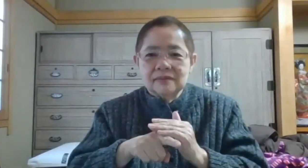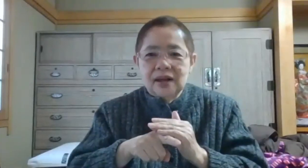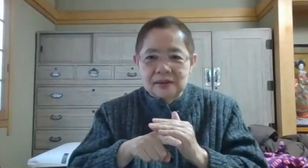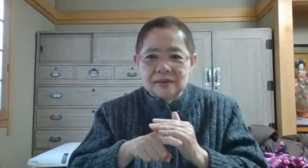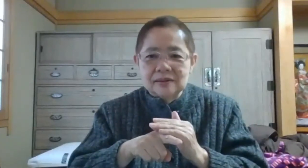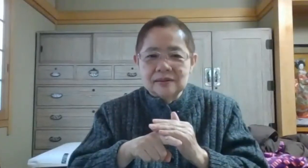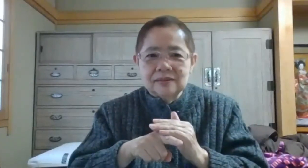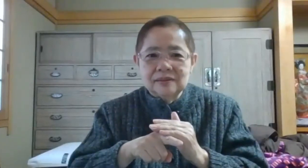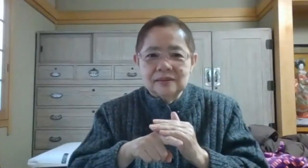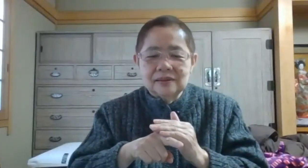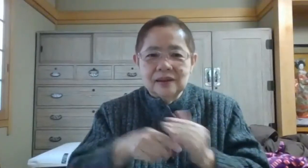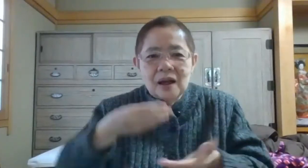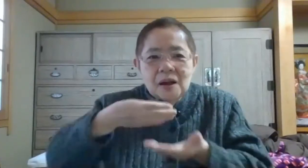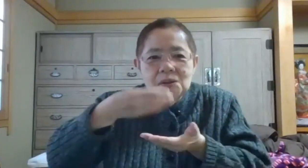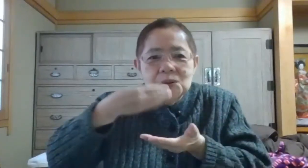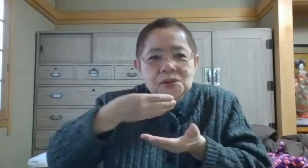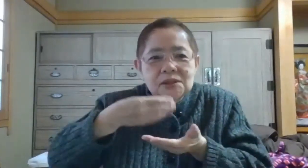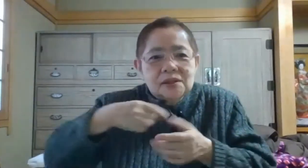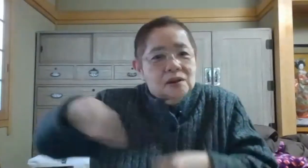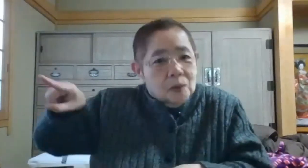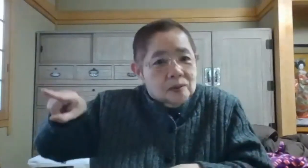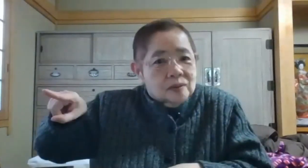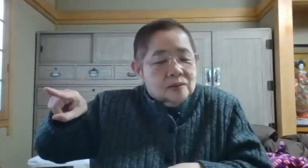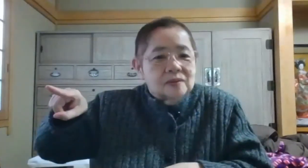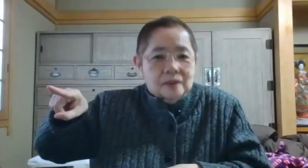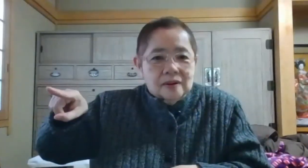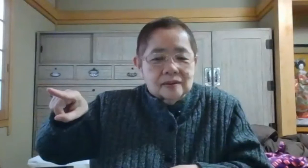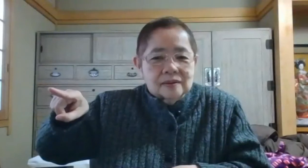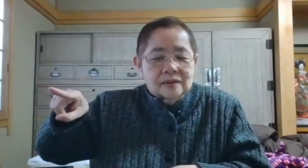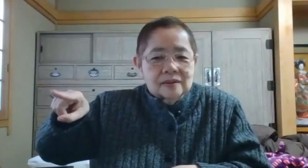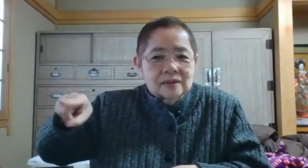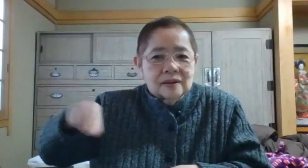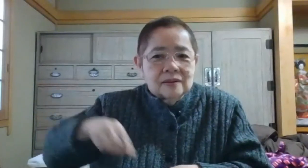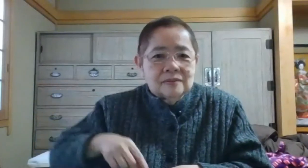食事しようとか、休もうとか。